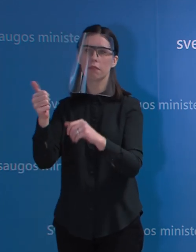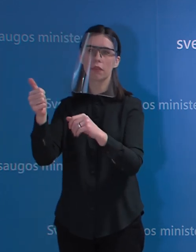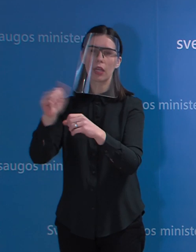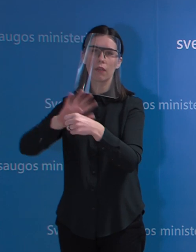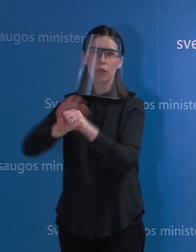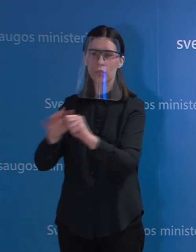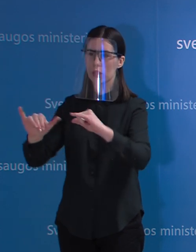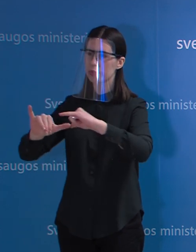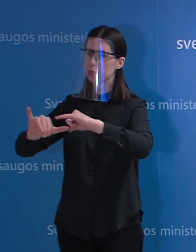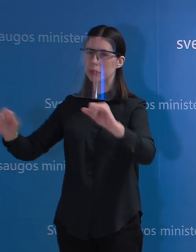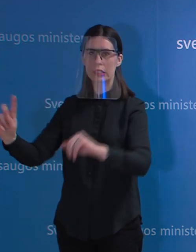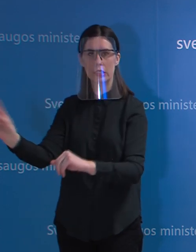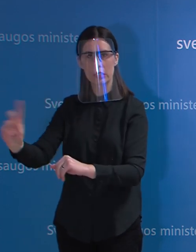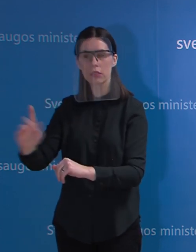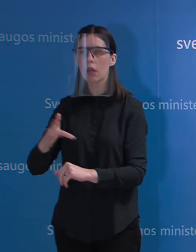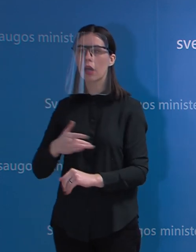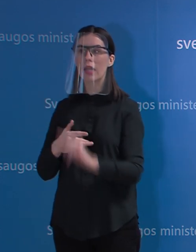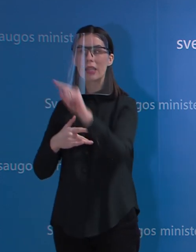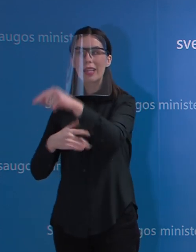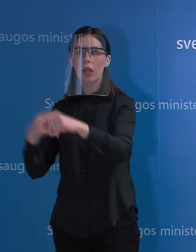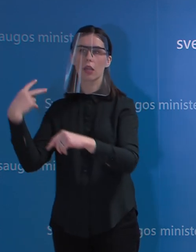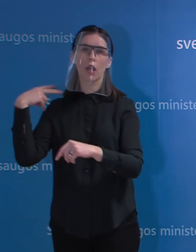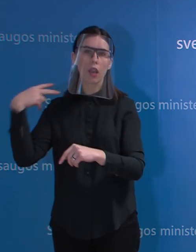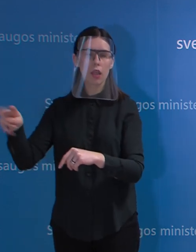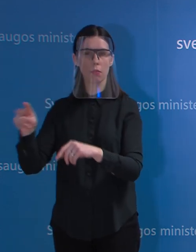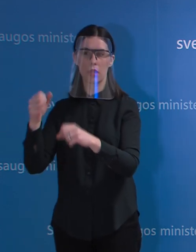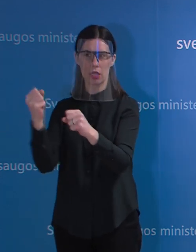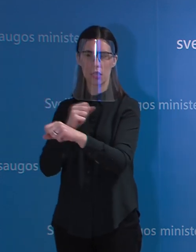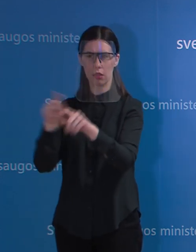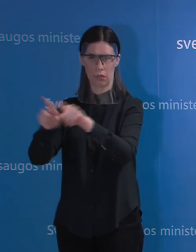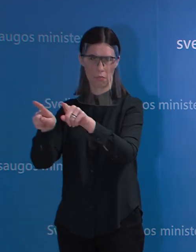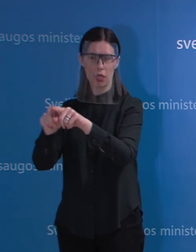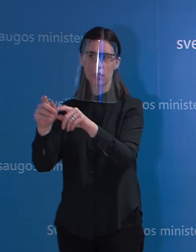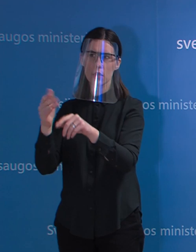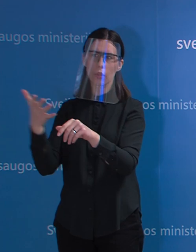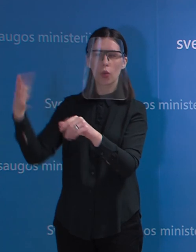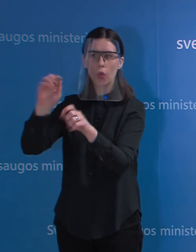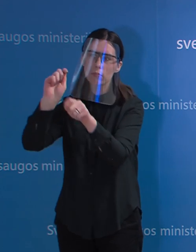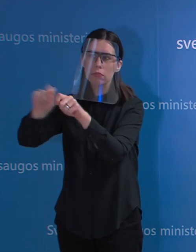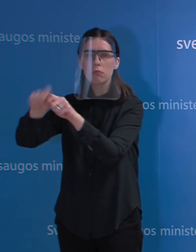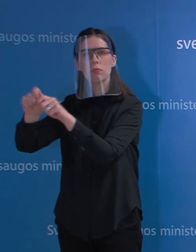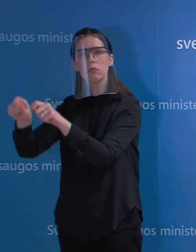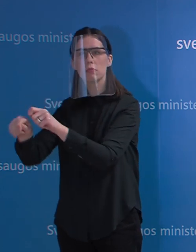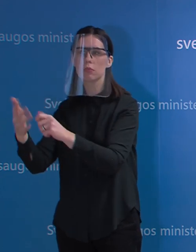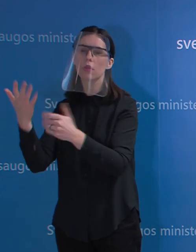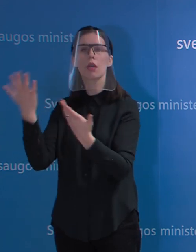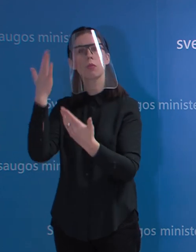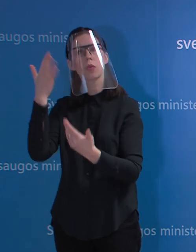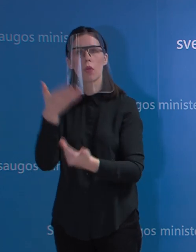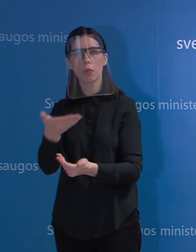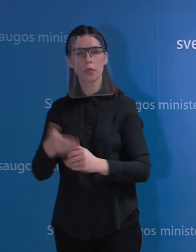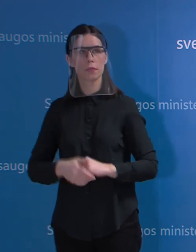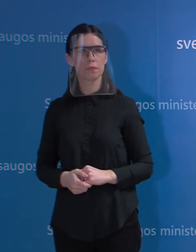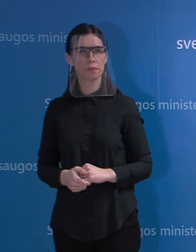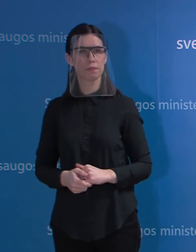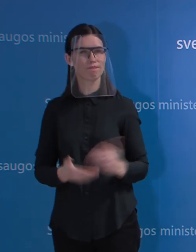priemonių pataisos namuose? Ir ar apskritai šis klausimas buvo svarstytas? Taip, šis klausimas buvo svarstytas ir labai